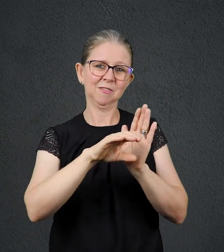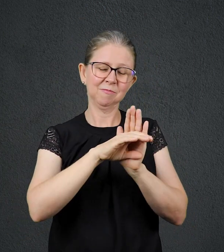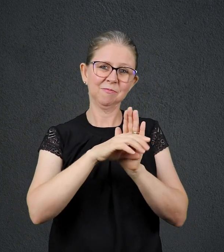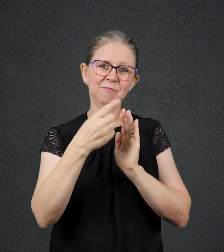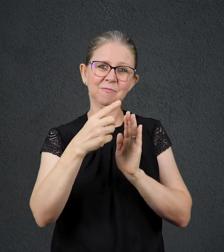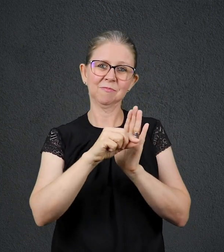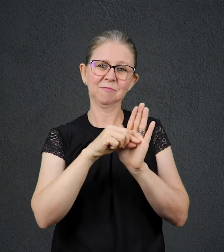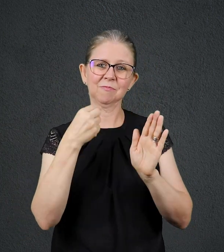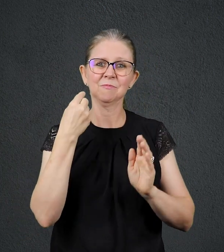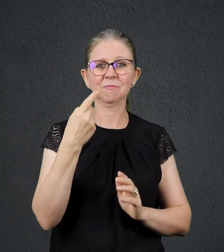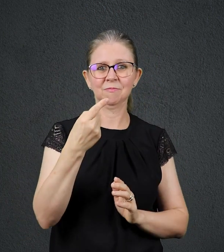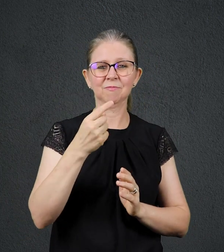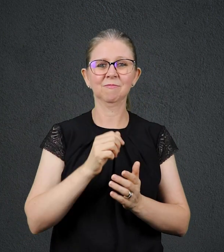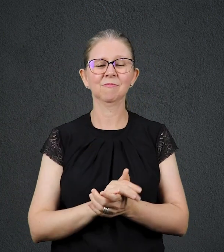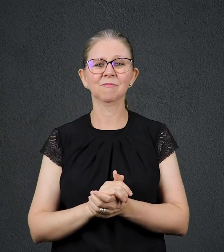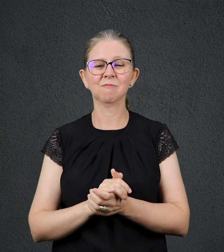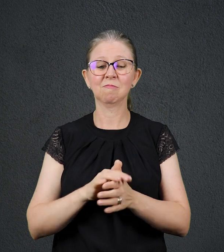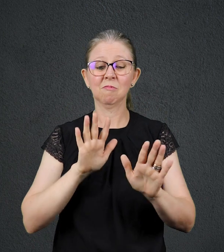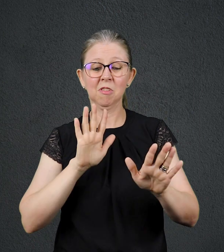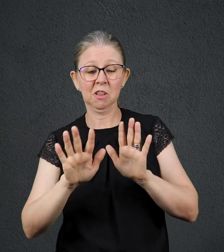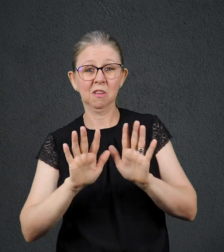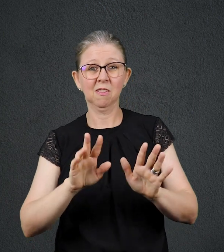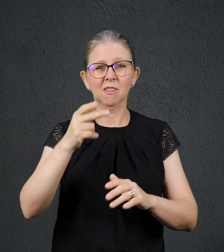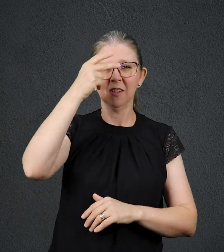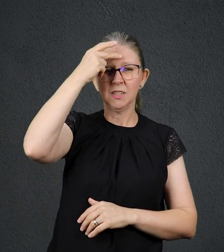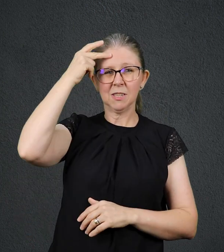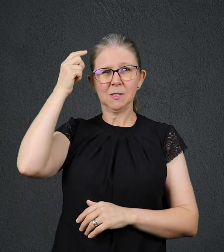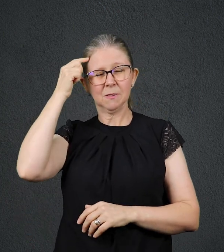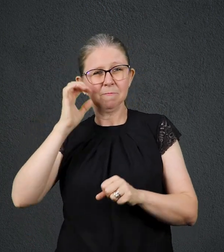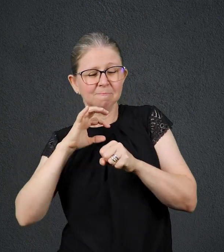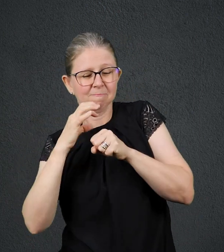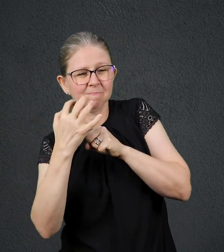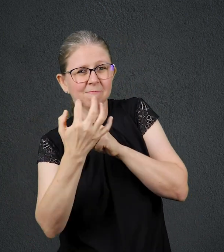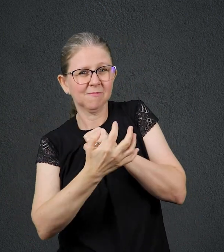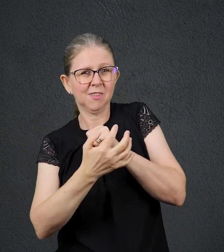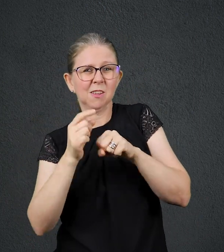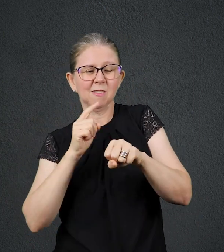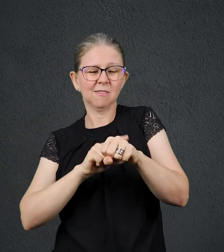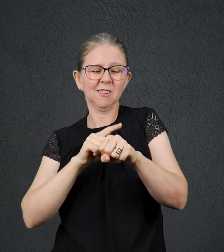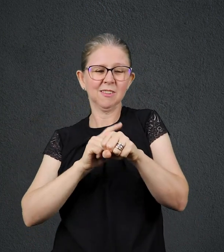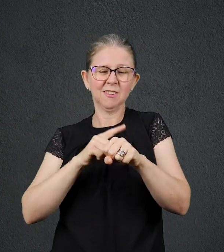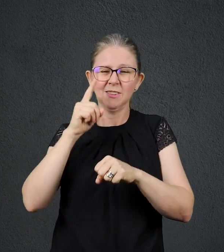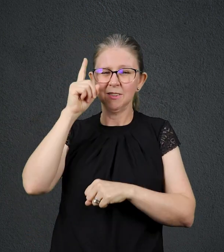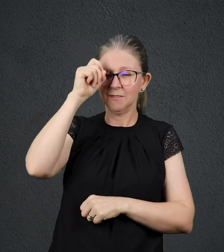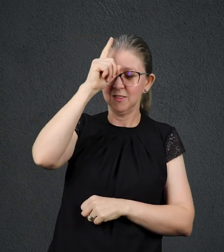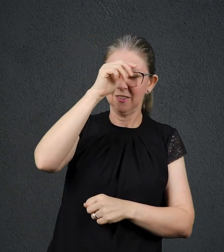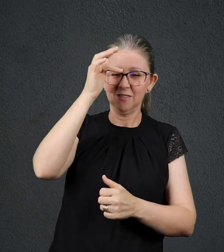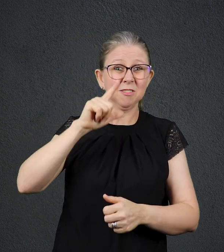Para muitos, a pandemia de Covid-19 foi um desafio à fé e à certeza de que Deus está conosco,